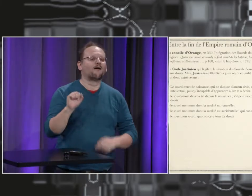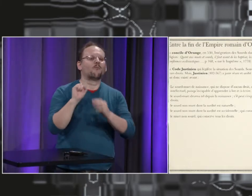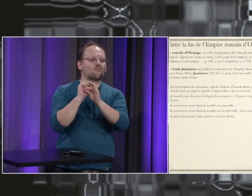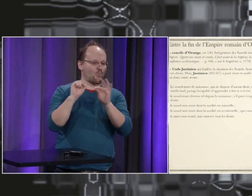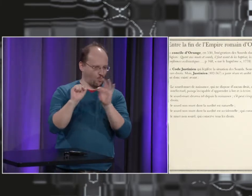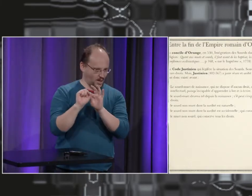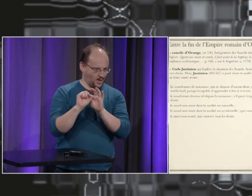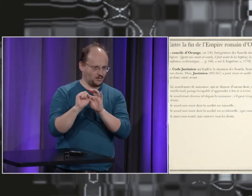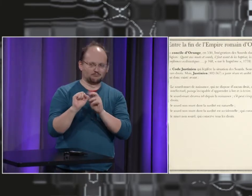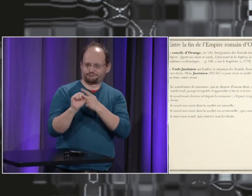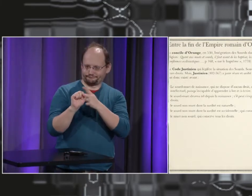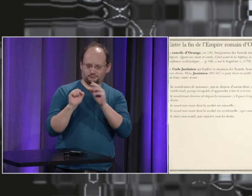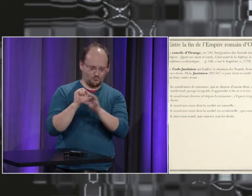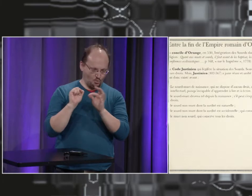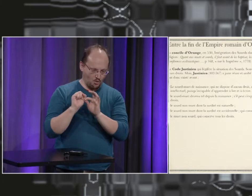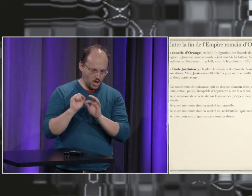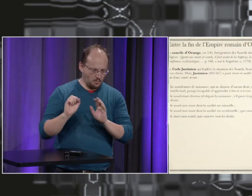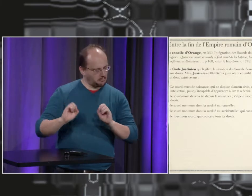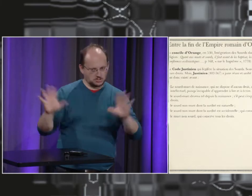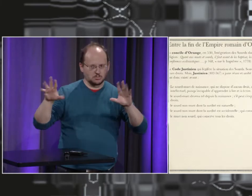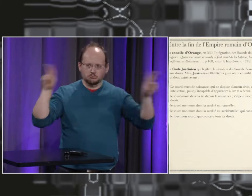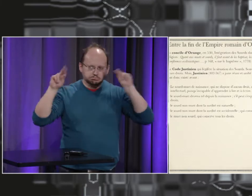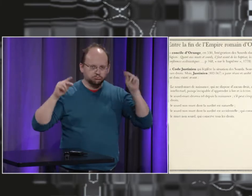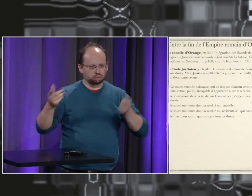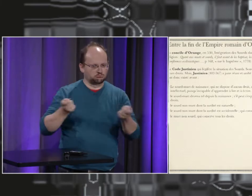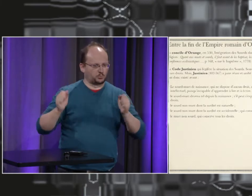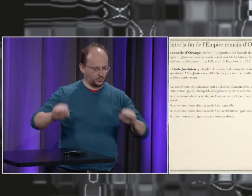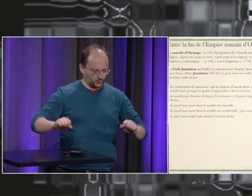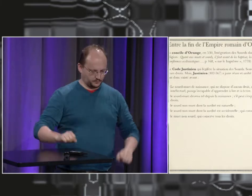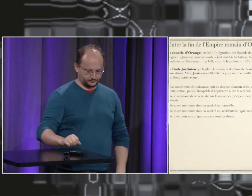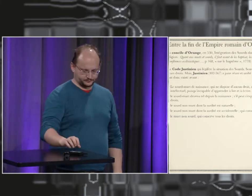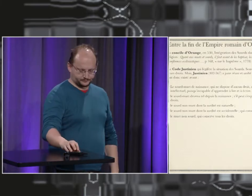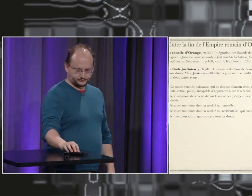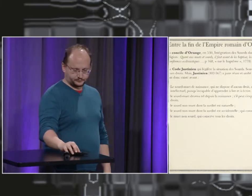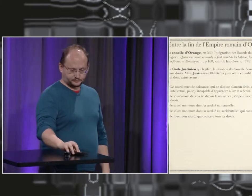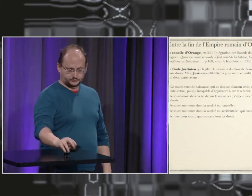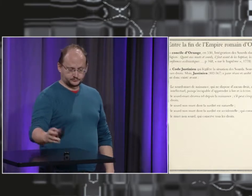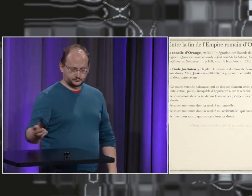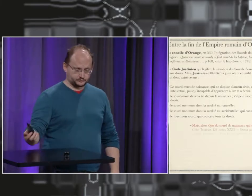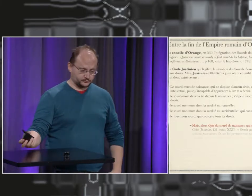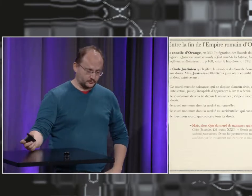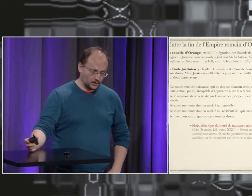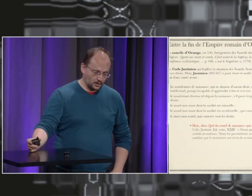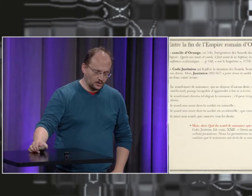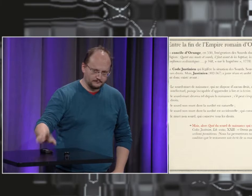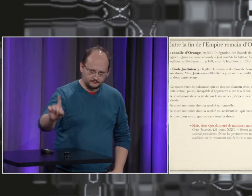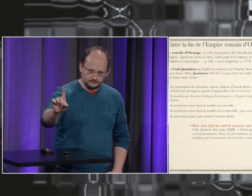et un sourd alors pardon un muet un non sourd mais un muet lui également pouvait conserver tous ses droits